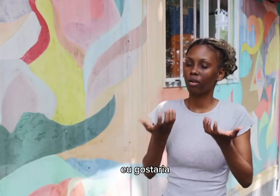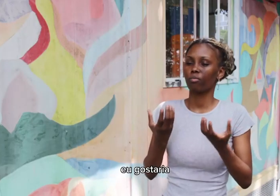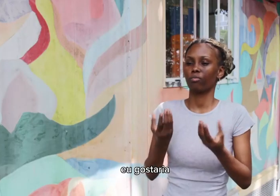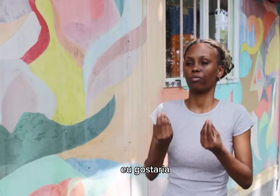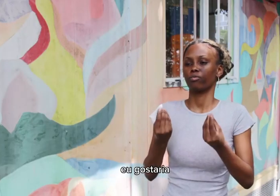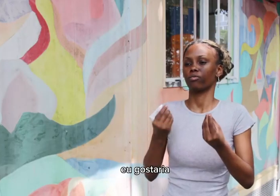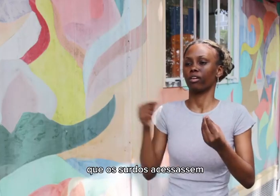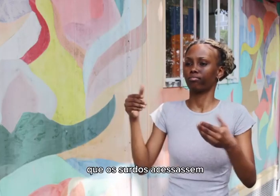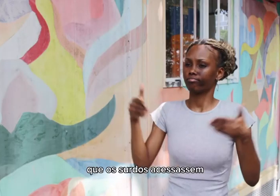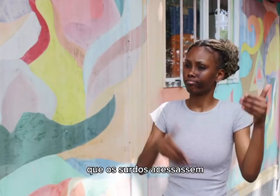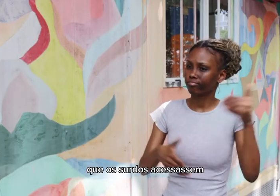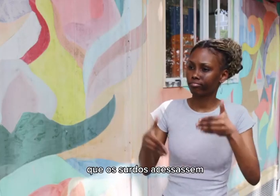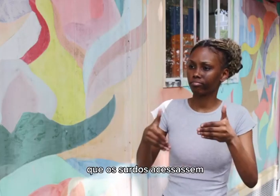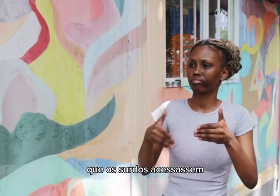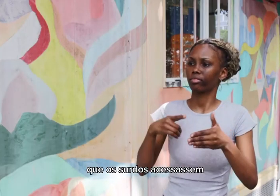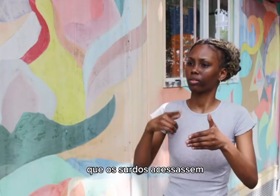pedagogia. E isso é um processo.